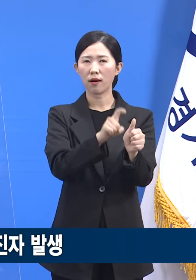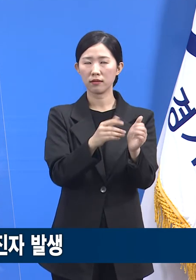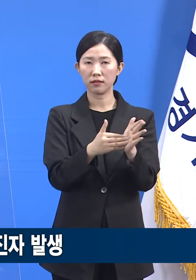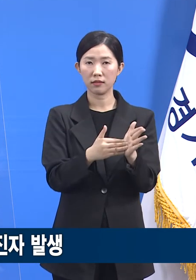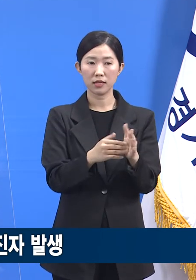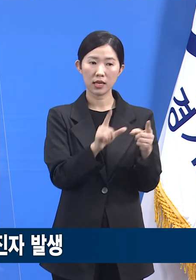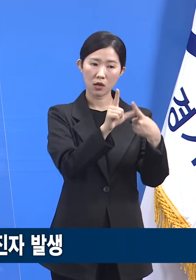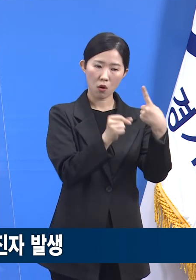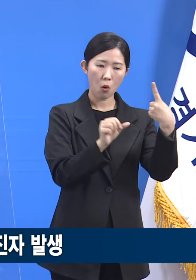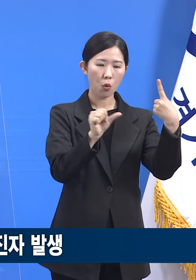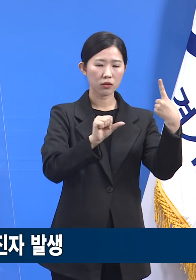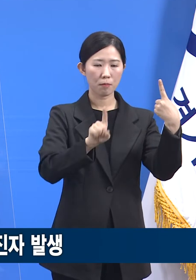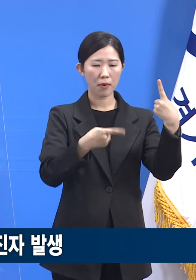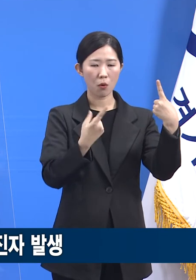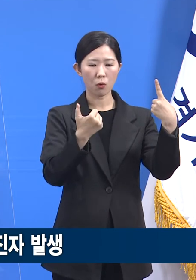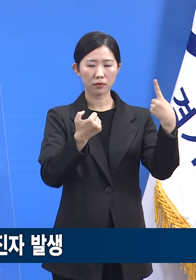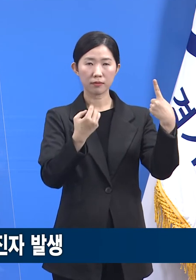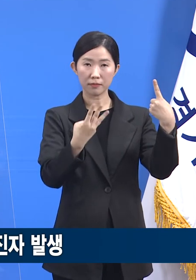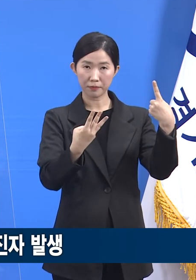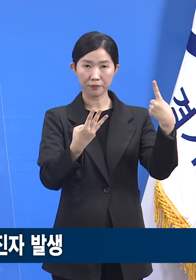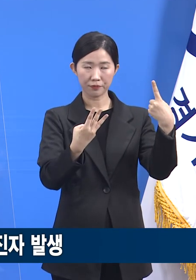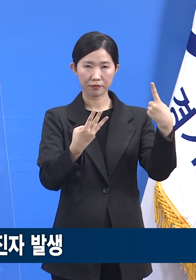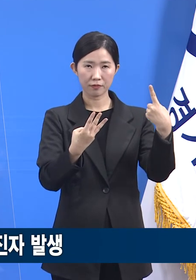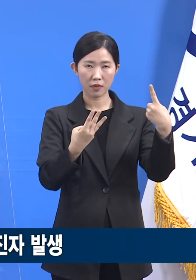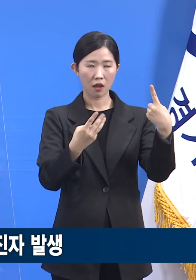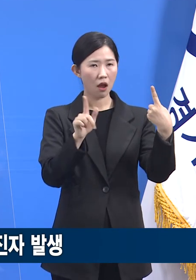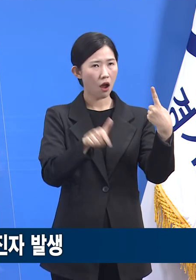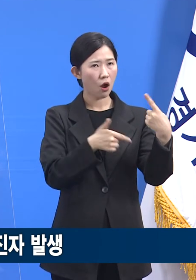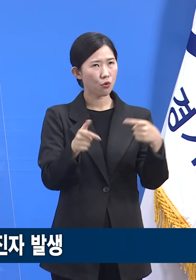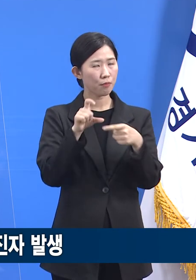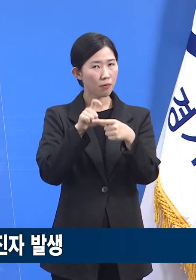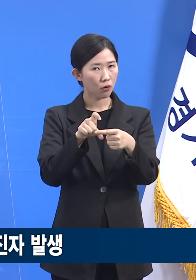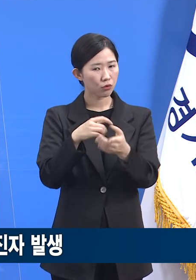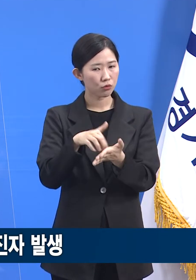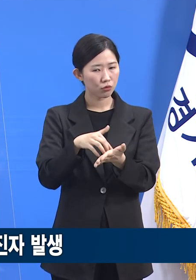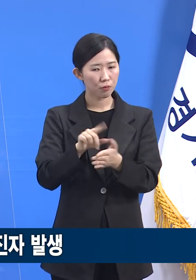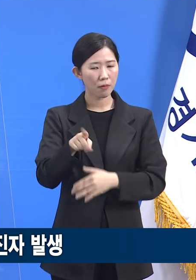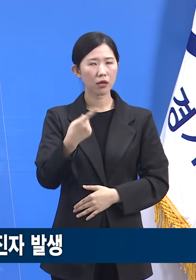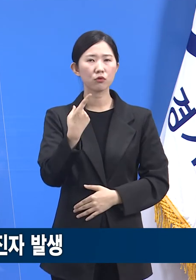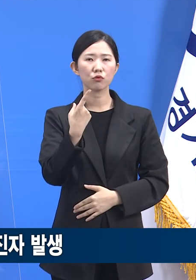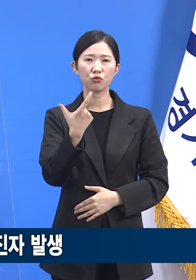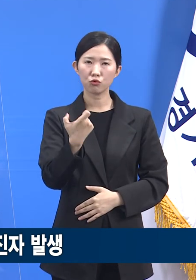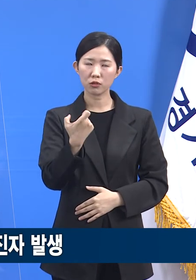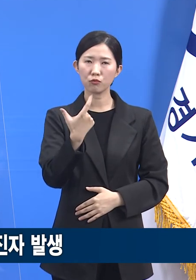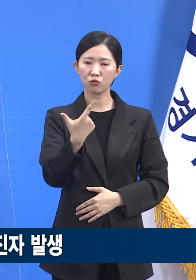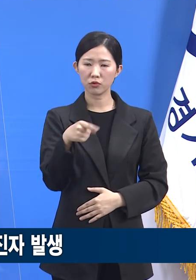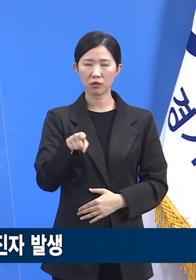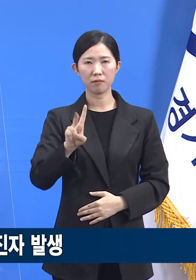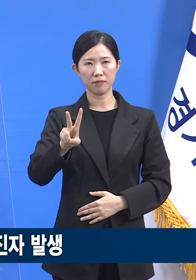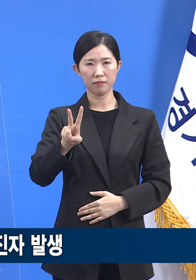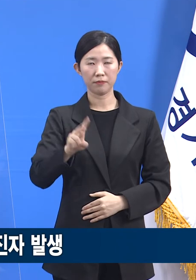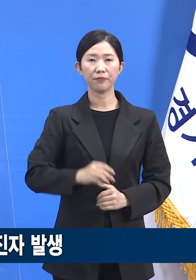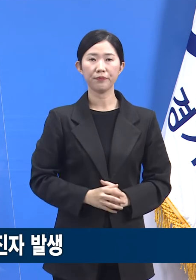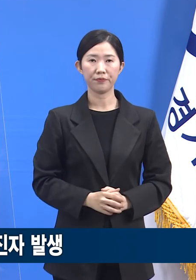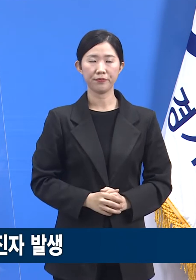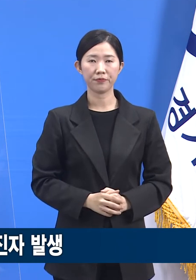5,153명이었고 일평균 계산하면 166.2명입니다.